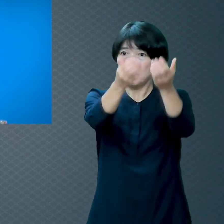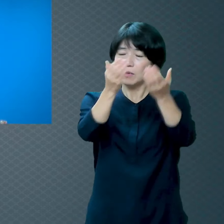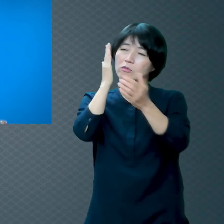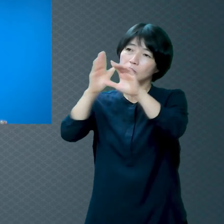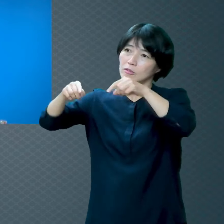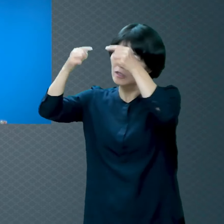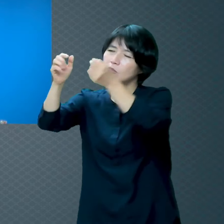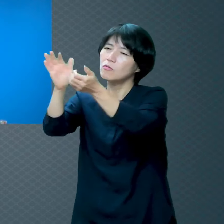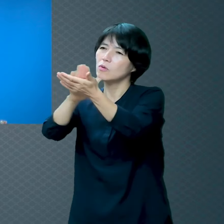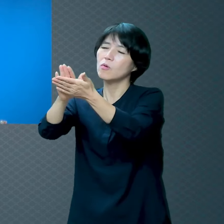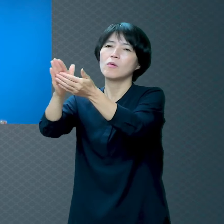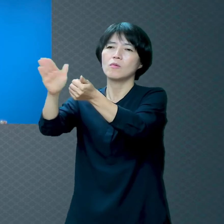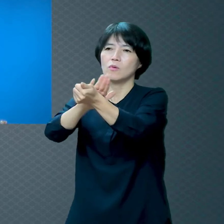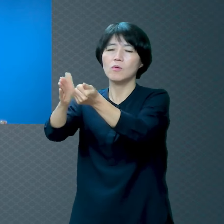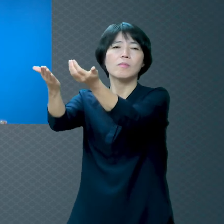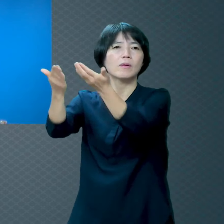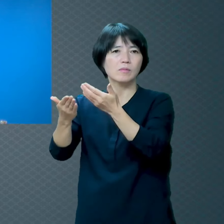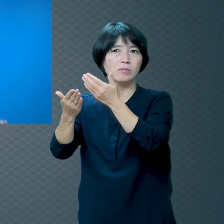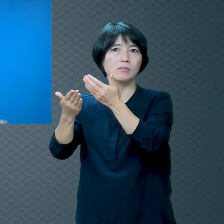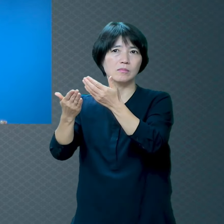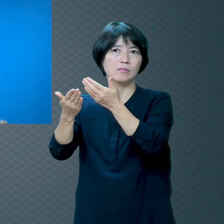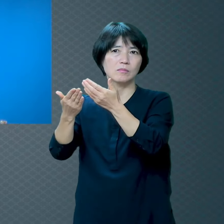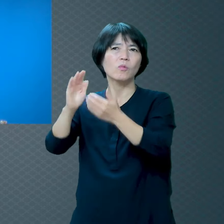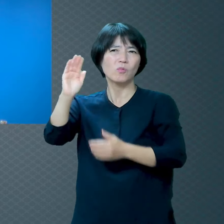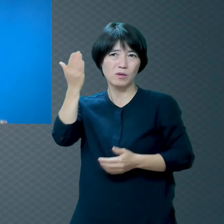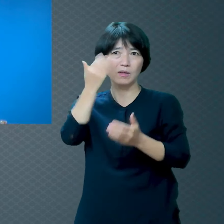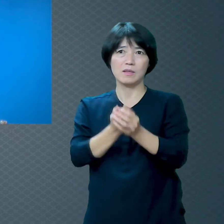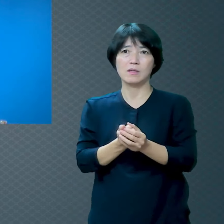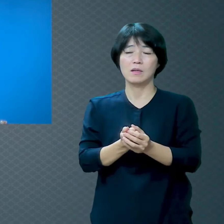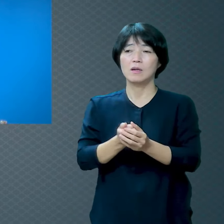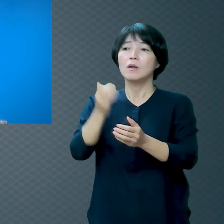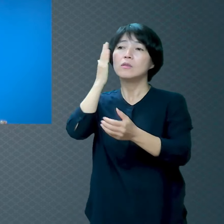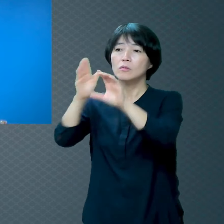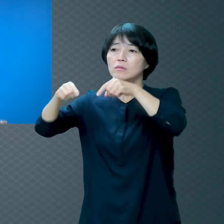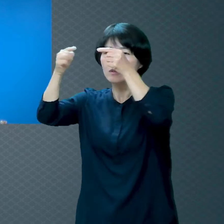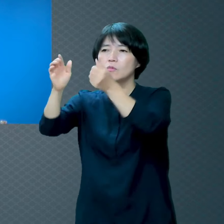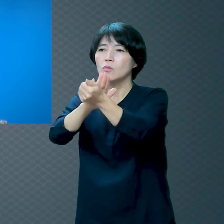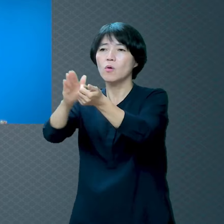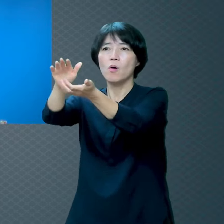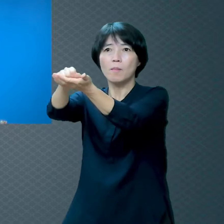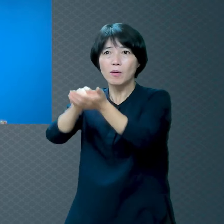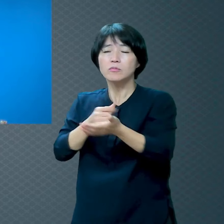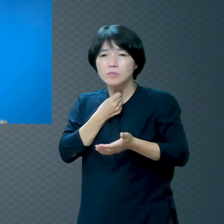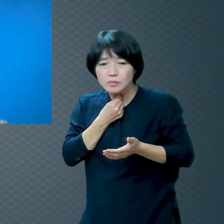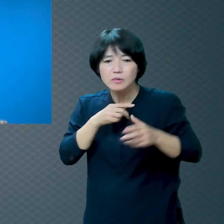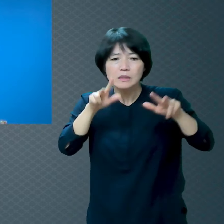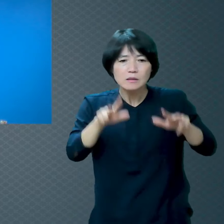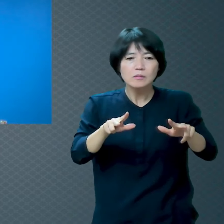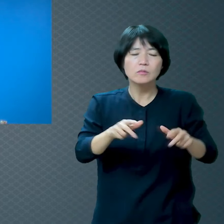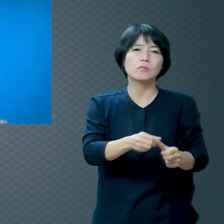위로 받으려면 하나님 앞에 죄를 용서 받아야 돼요 그 방법밖에 없어요